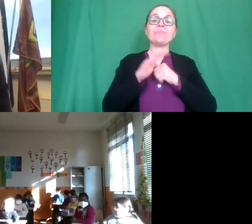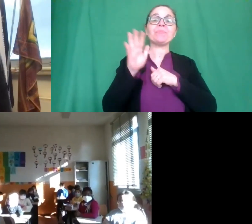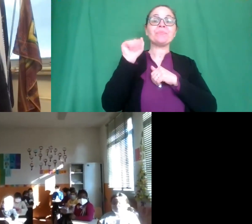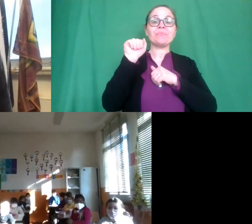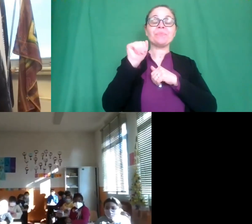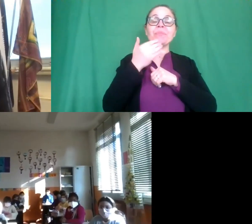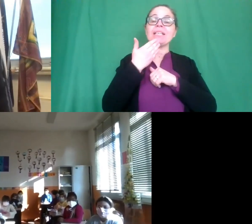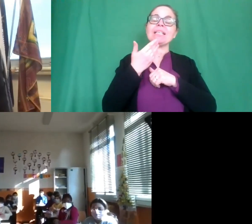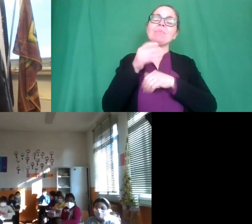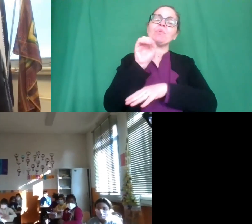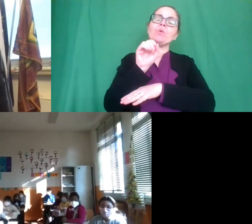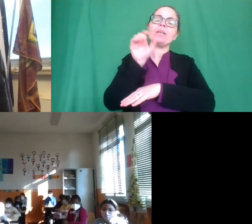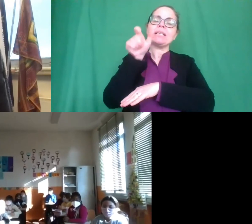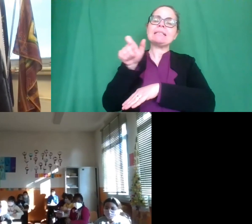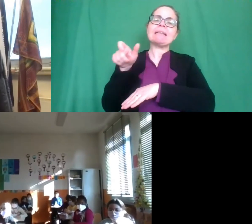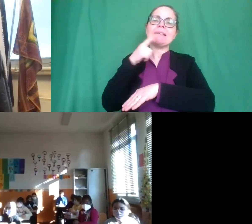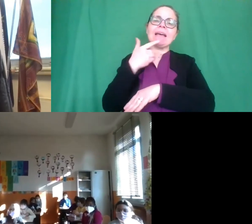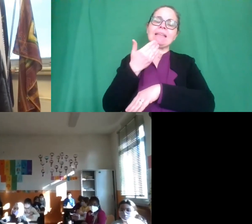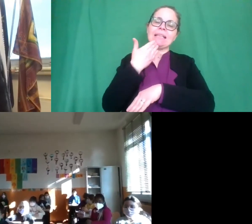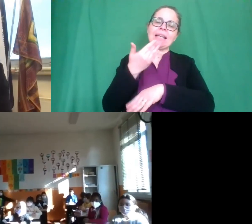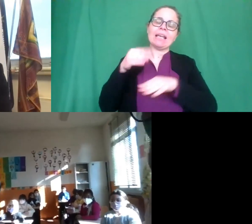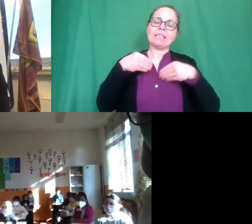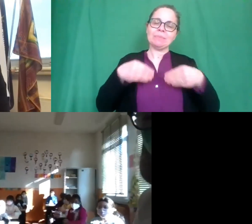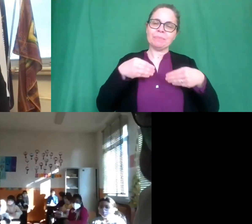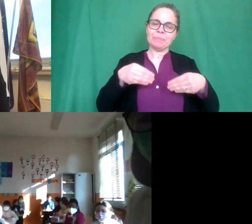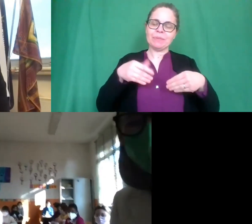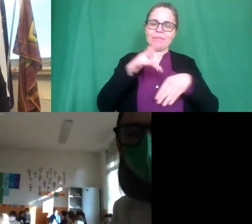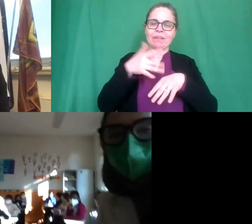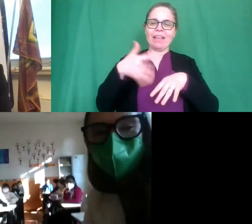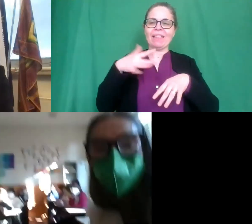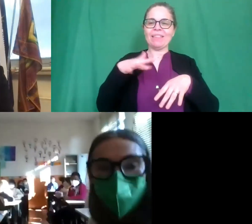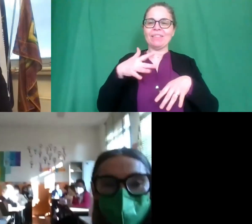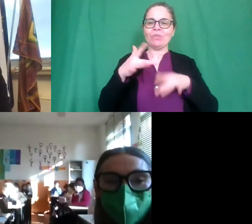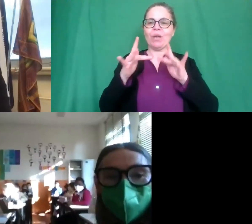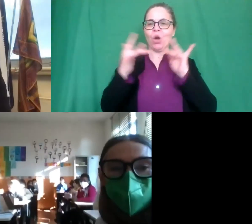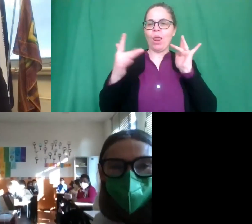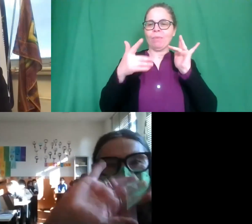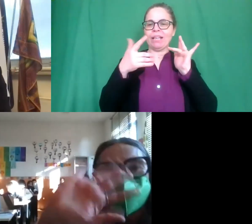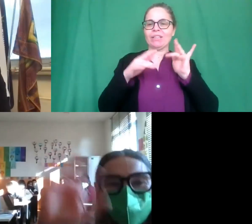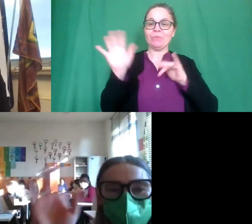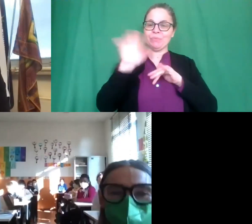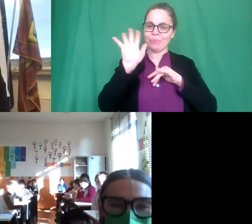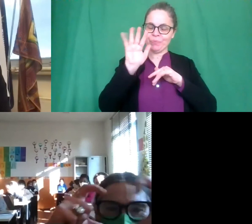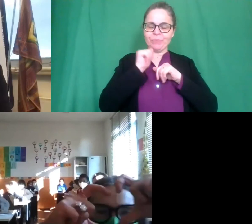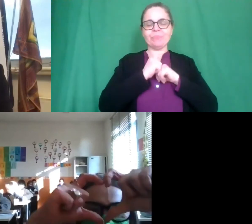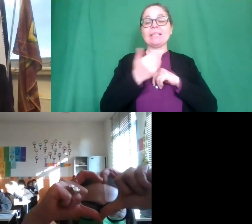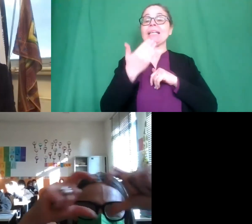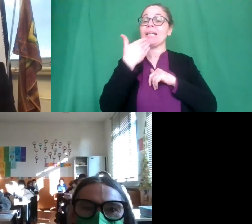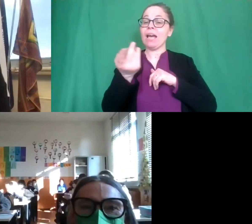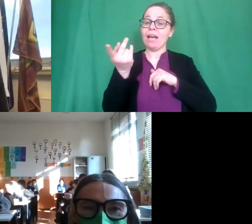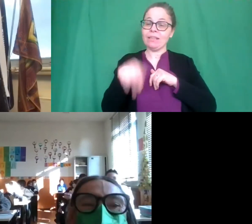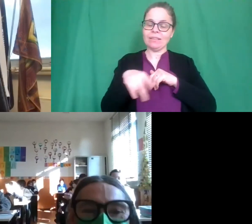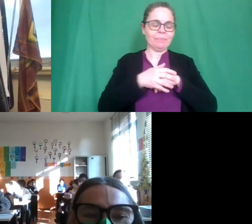agli insegnanti che hanno permesso questa partecipazione e anche questo collegamento saluti grazie